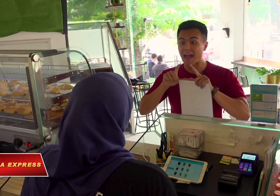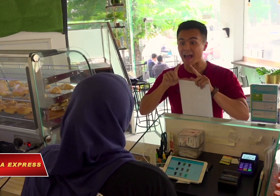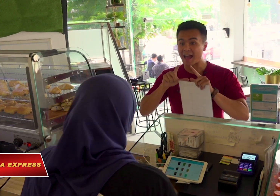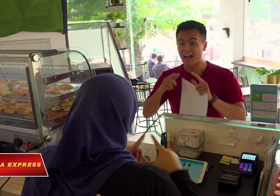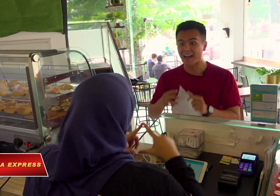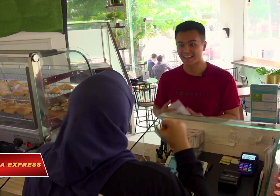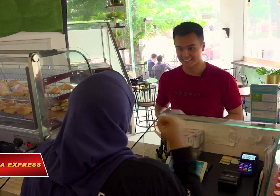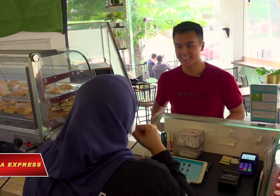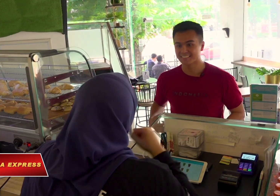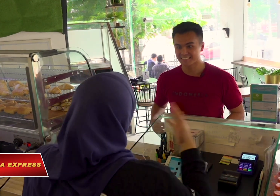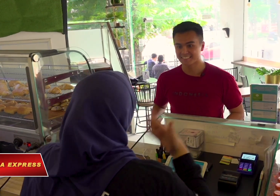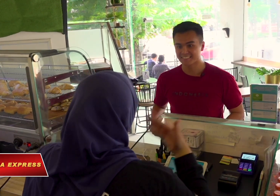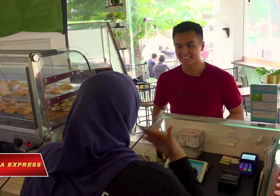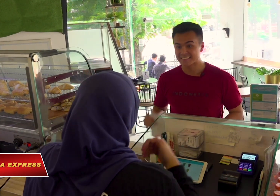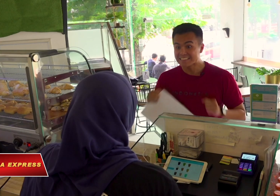Nóng hay lạnh? Lạnh.